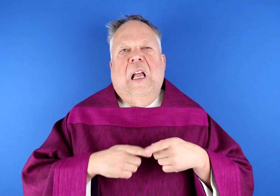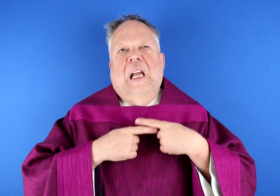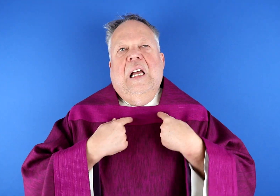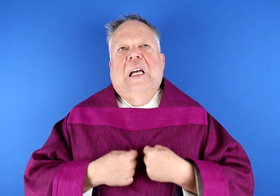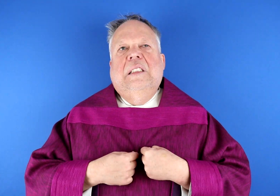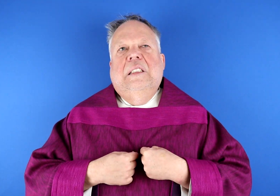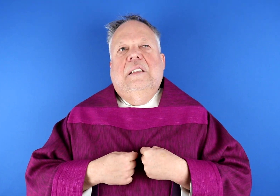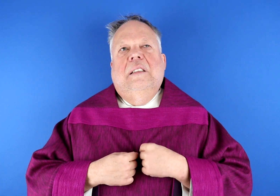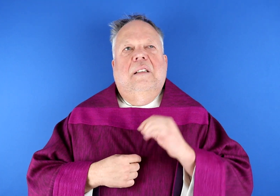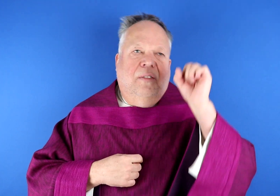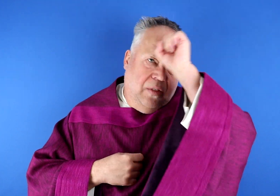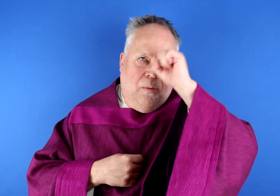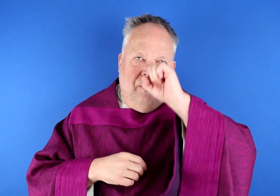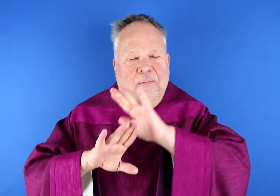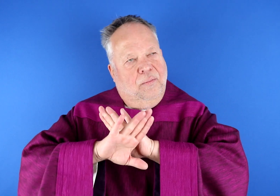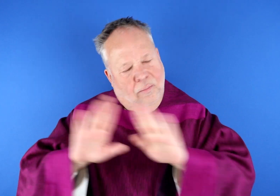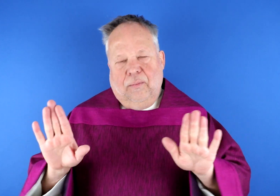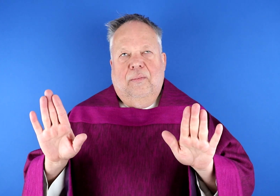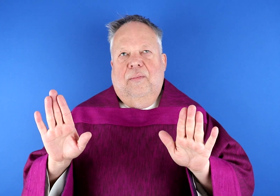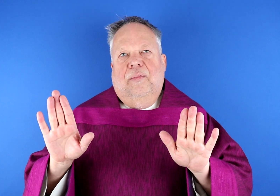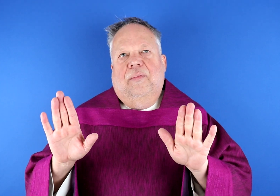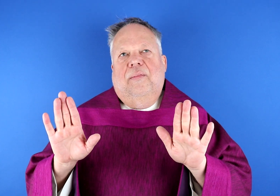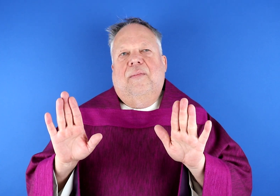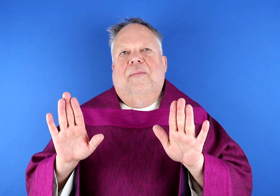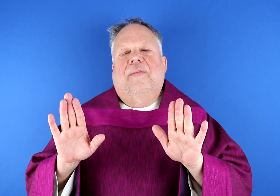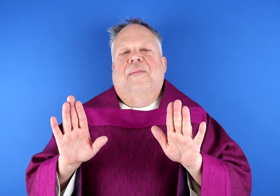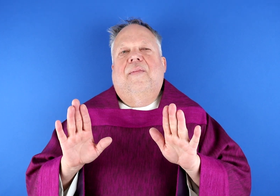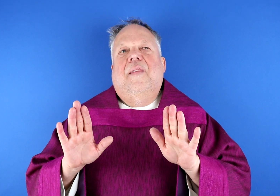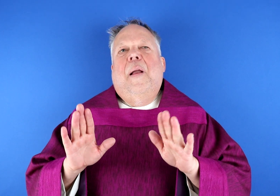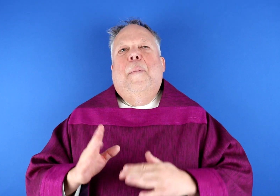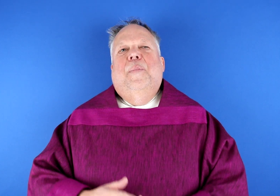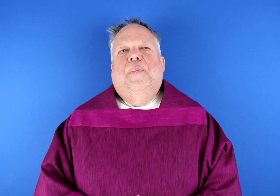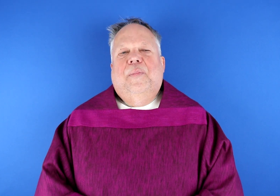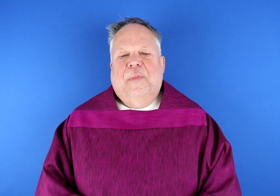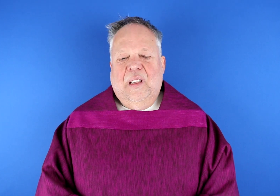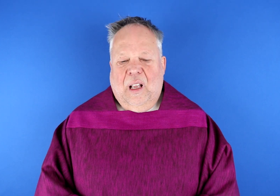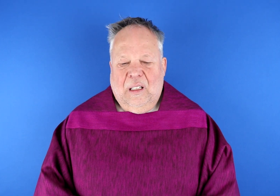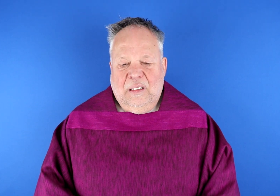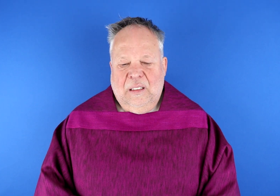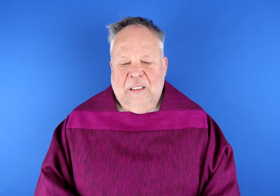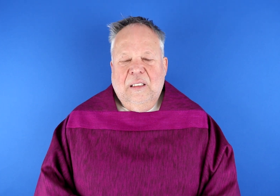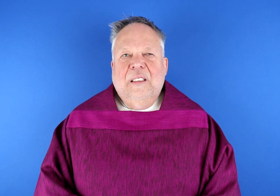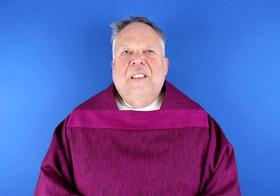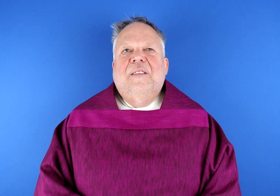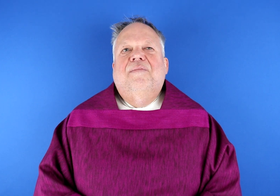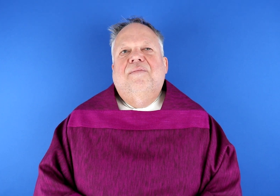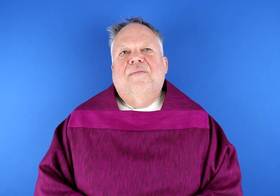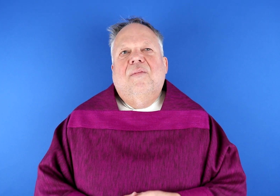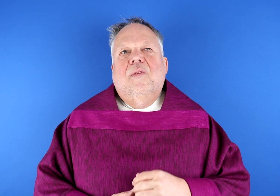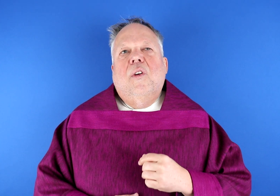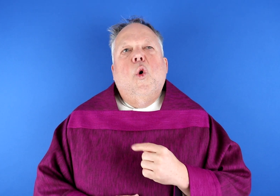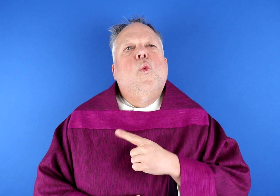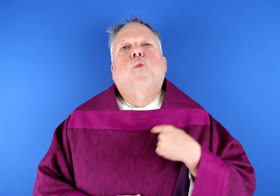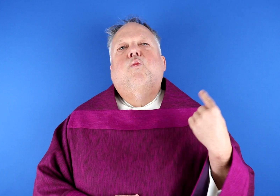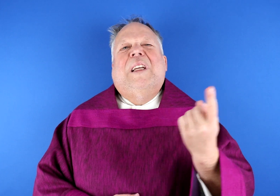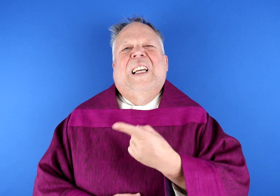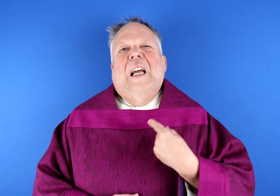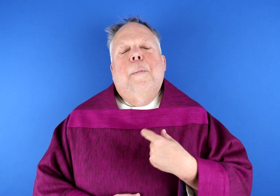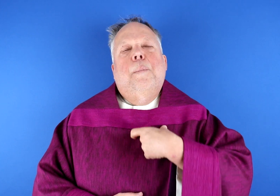Aber er mahnt sie, dass ihre Herzen sich nicht verwirren lassen. Er sagt, euer Herz lasse sich